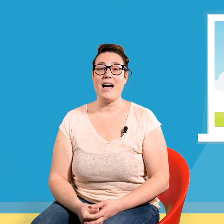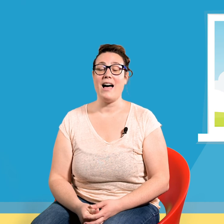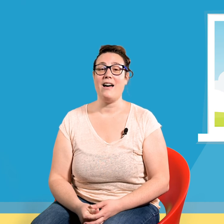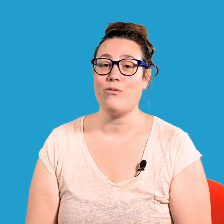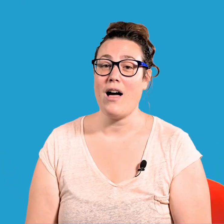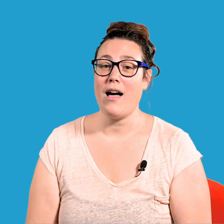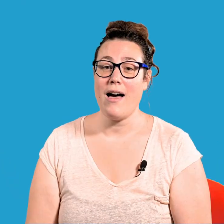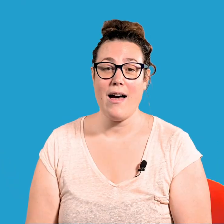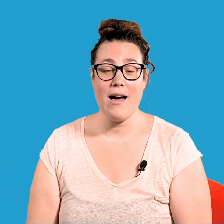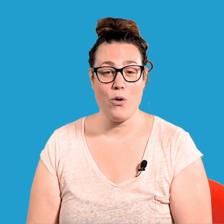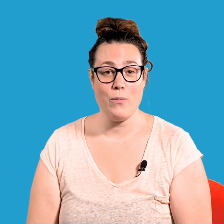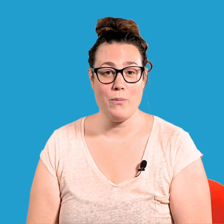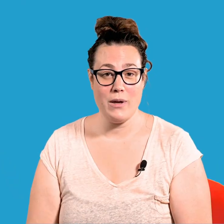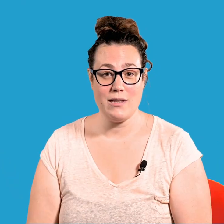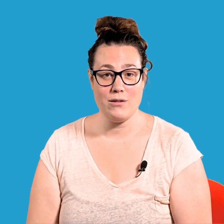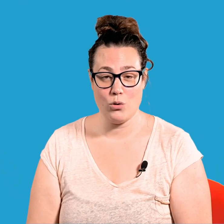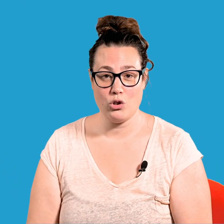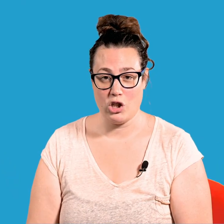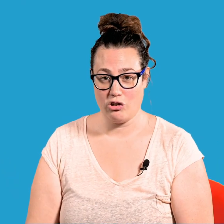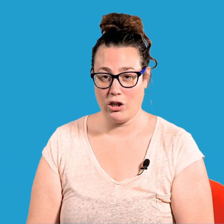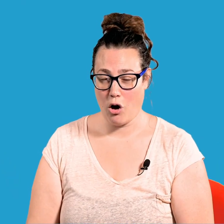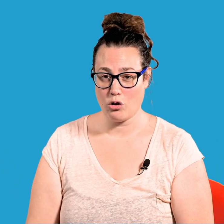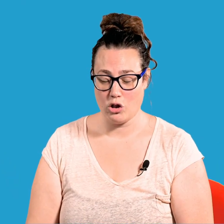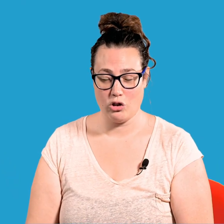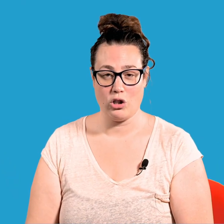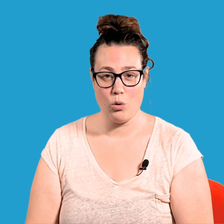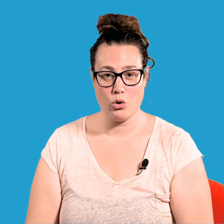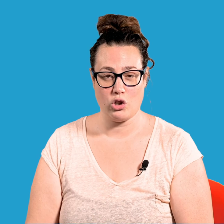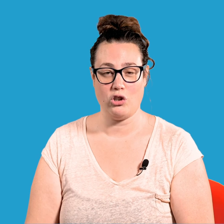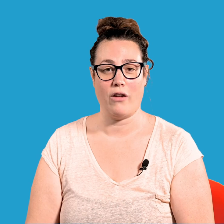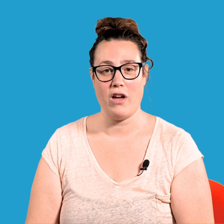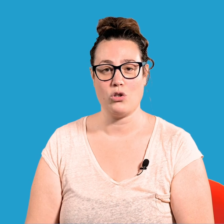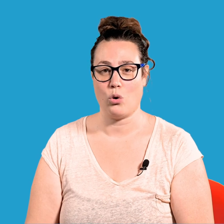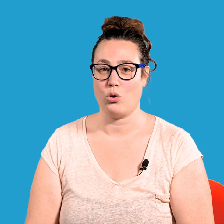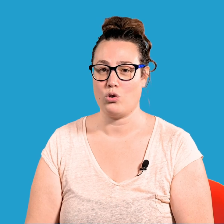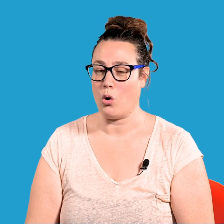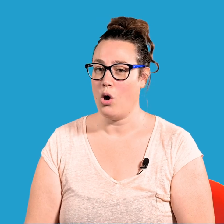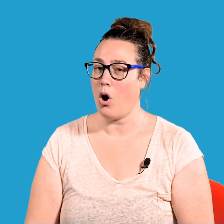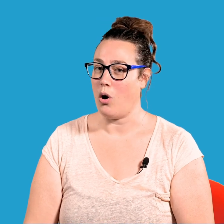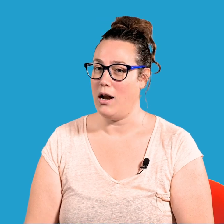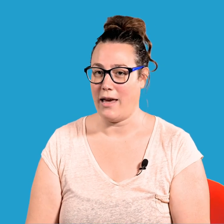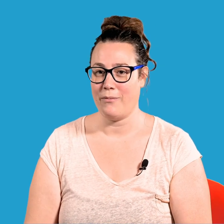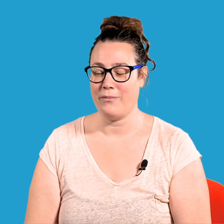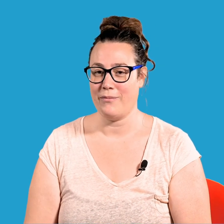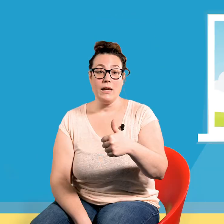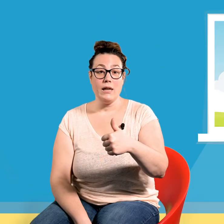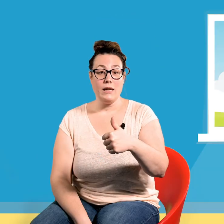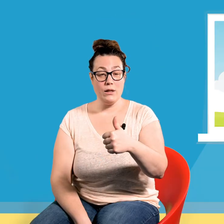À la fois aux bestiaux, qu'il était grand, qu'il était gros. C'était un vache taureau costaud. Olé ! Il